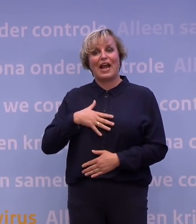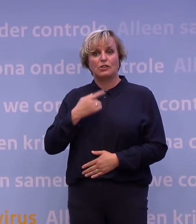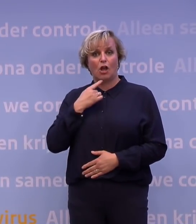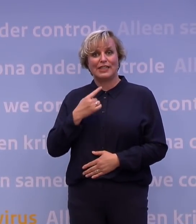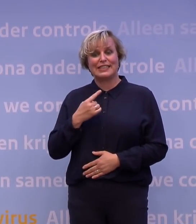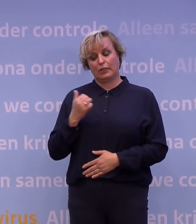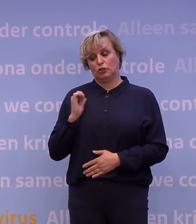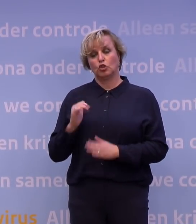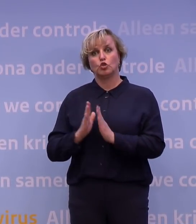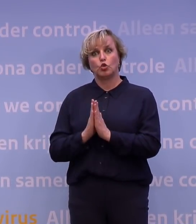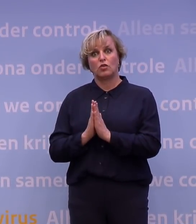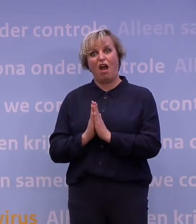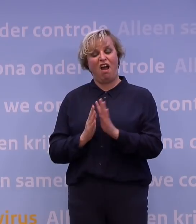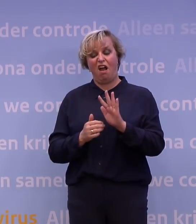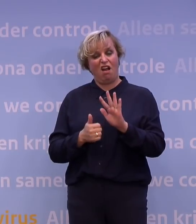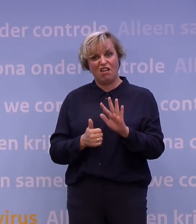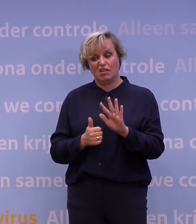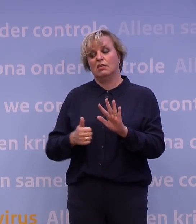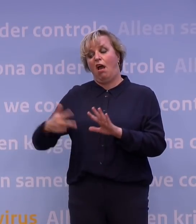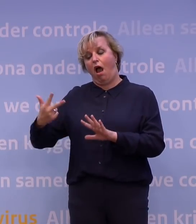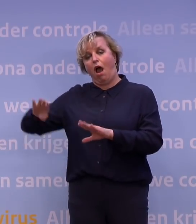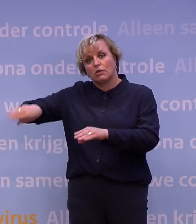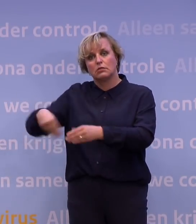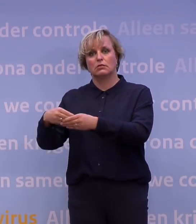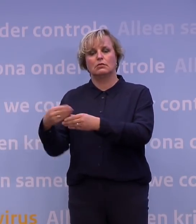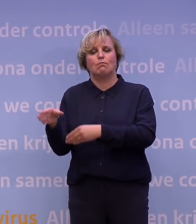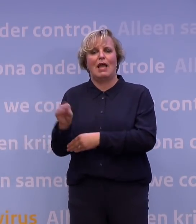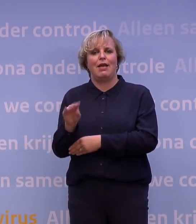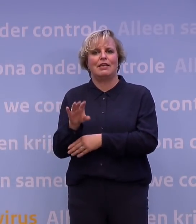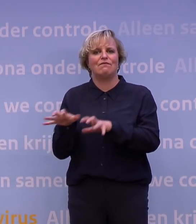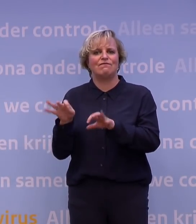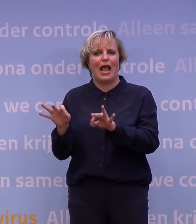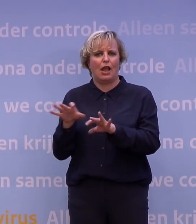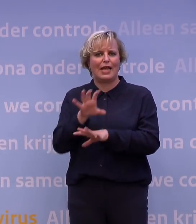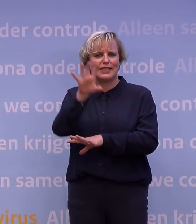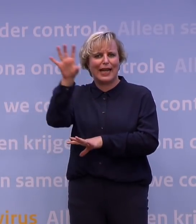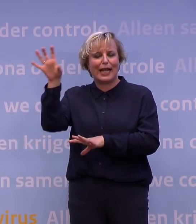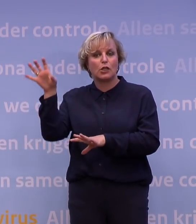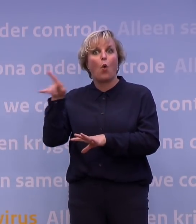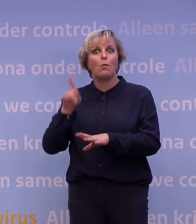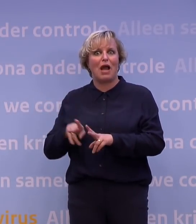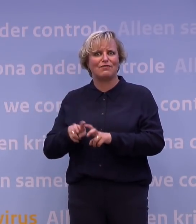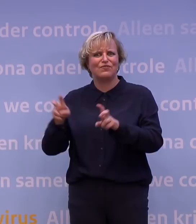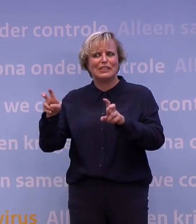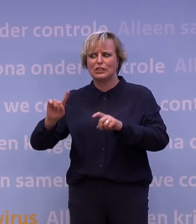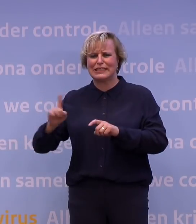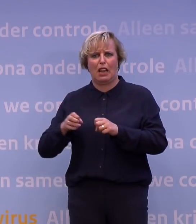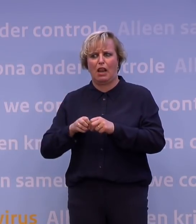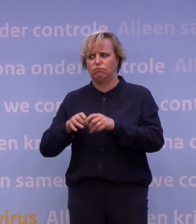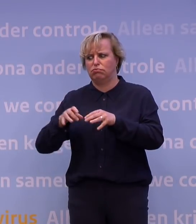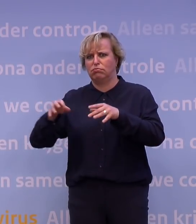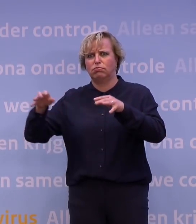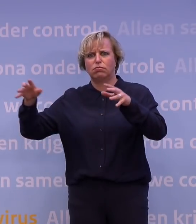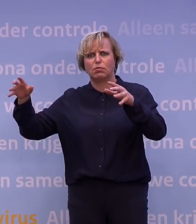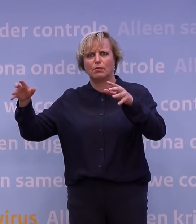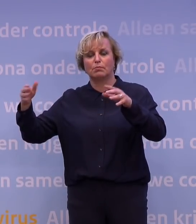zondag nog eens een keer acht veiligheidsregio's naar dat tussenniveau gingen. Maar je ziet simpelweg dat dat virus te snel opleert. Dus waar wij vanaf